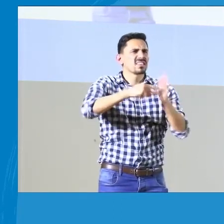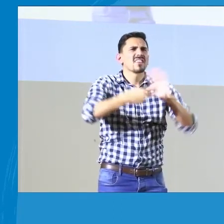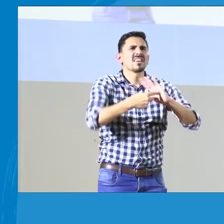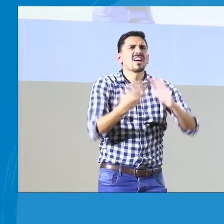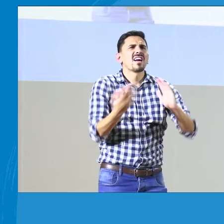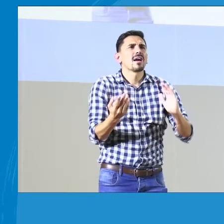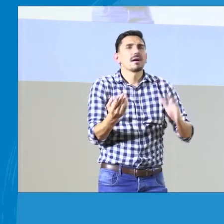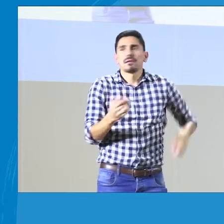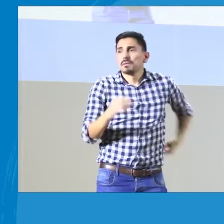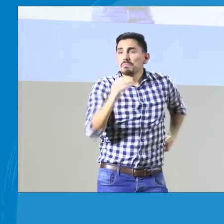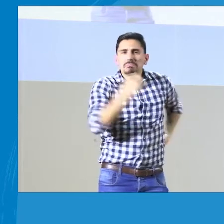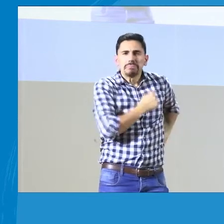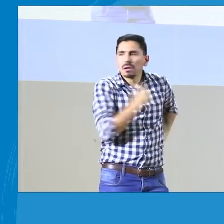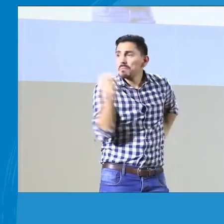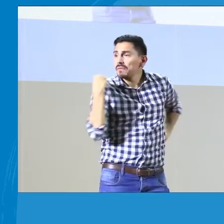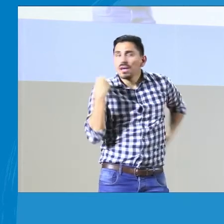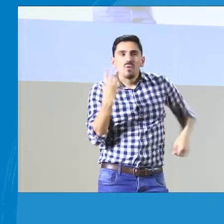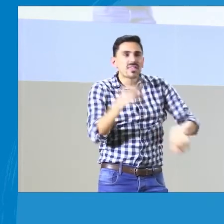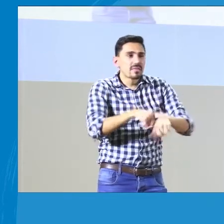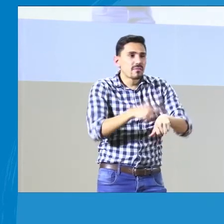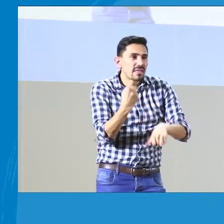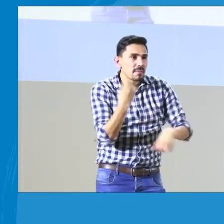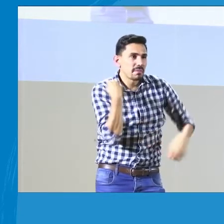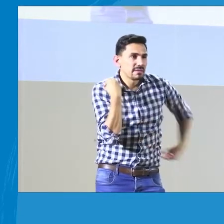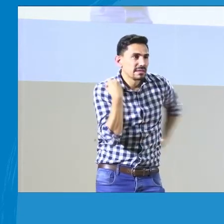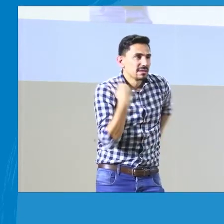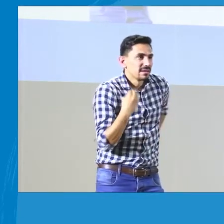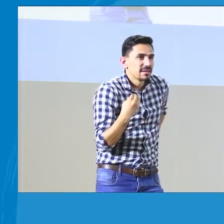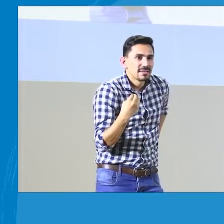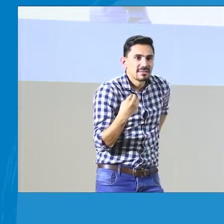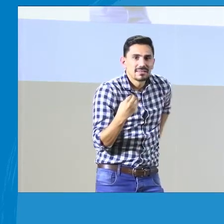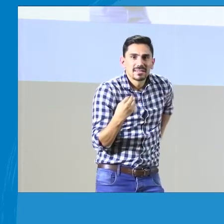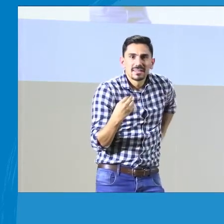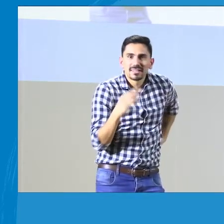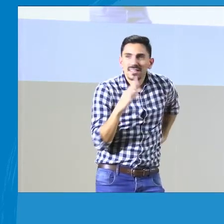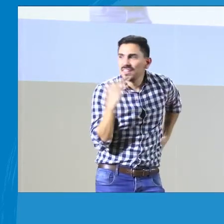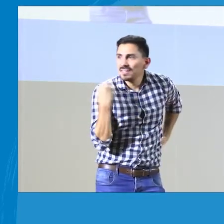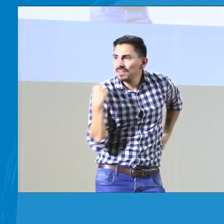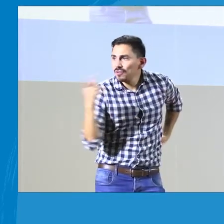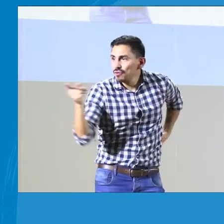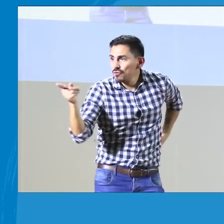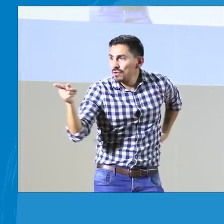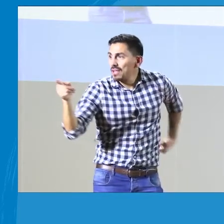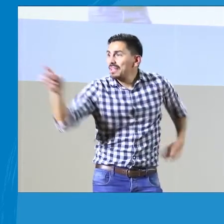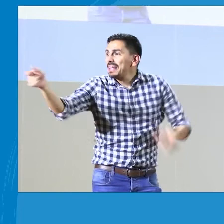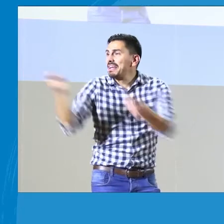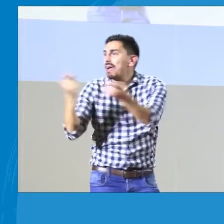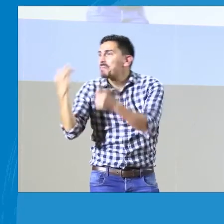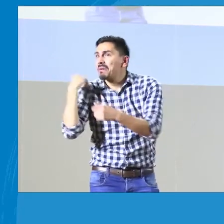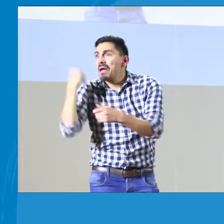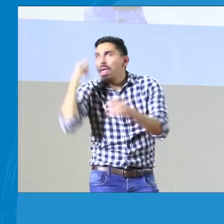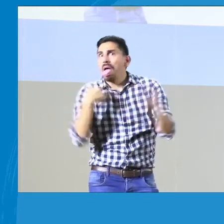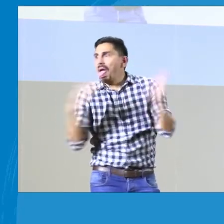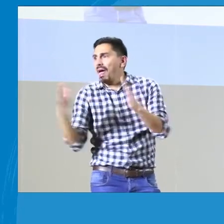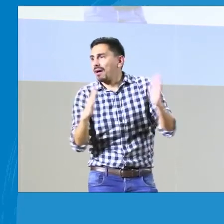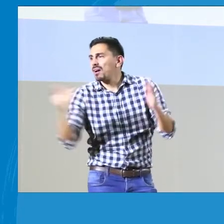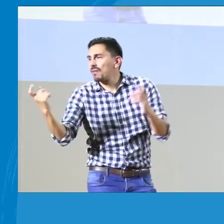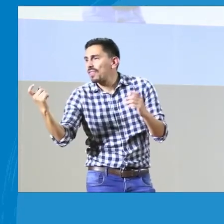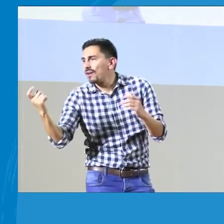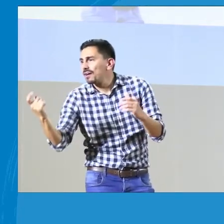Pero, ¿a qué se refiere ese acta de acuerdo? No sé quién me está moderando el tiempo, para que me diga qué tiempo